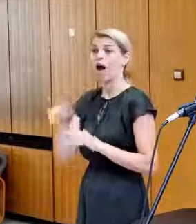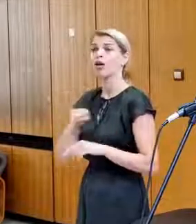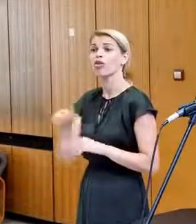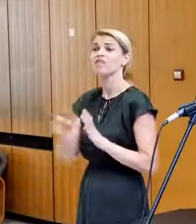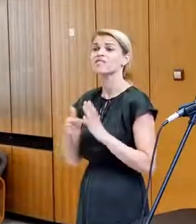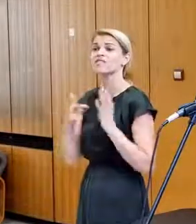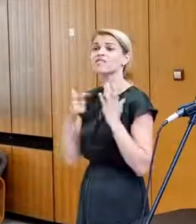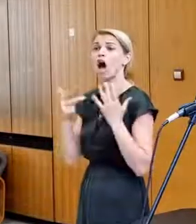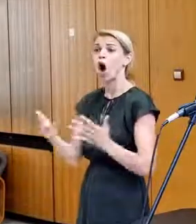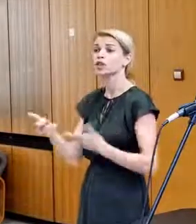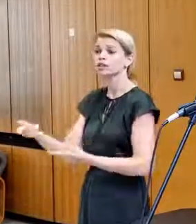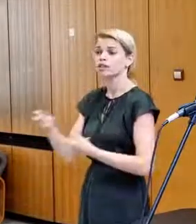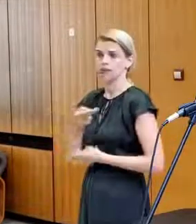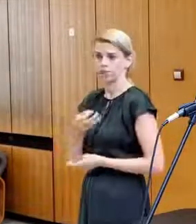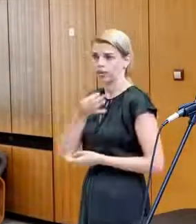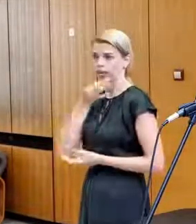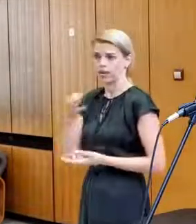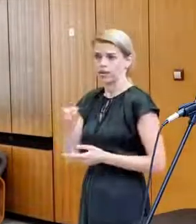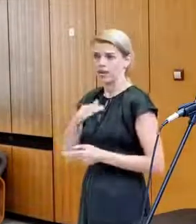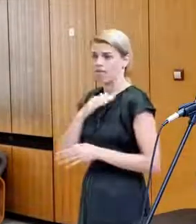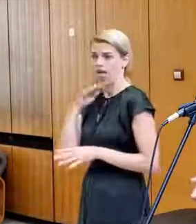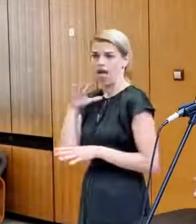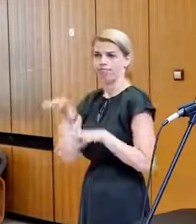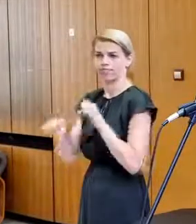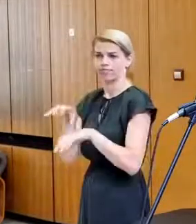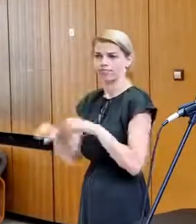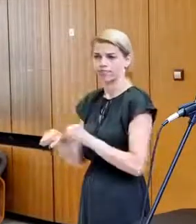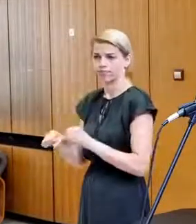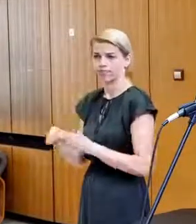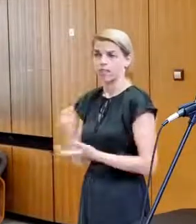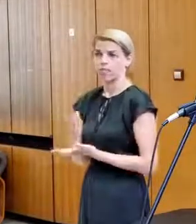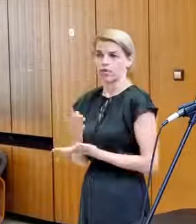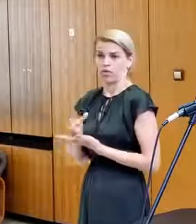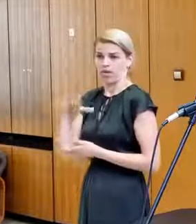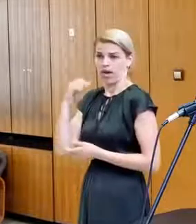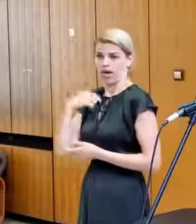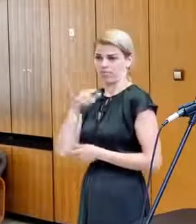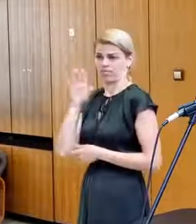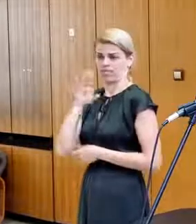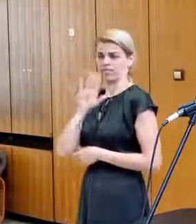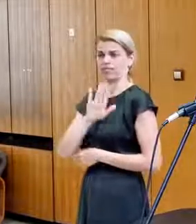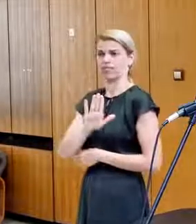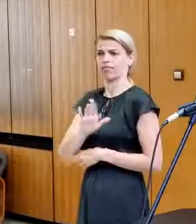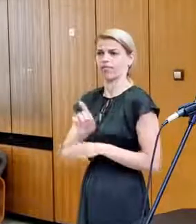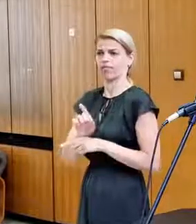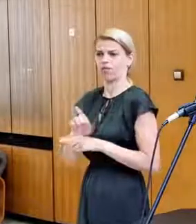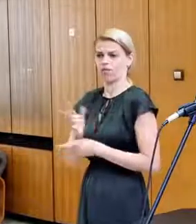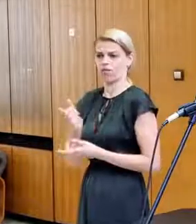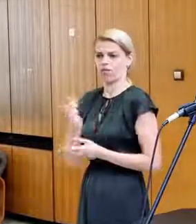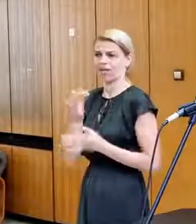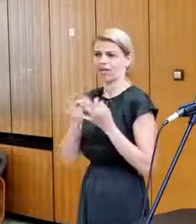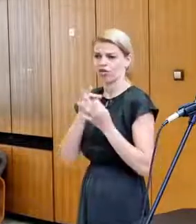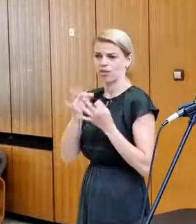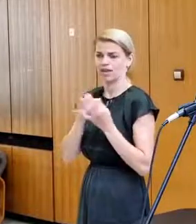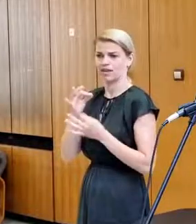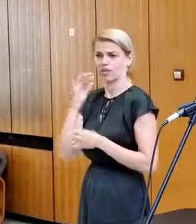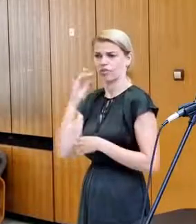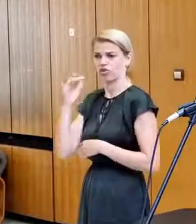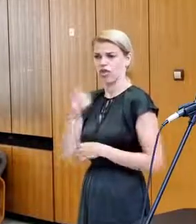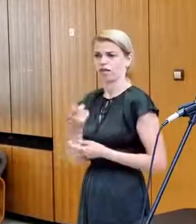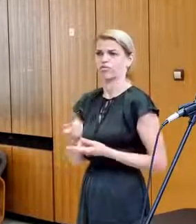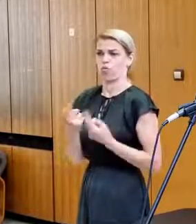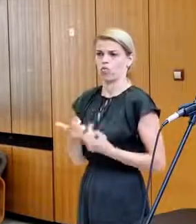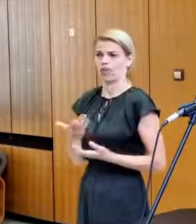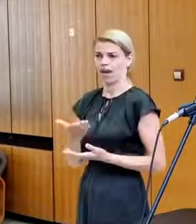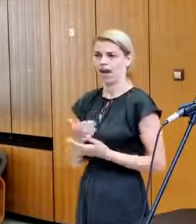predpokladám. Čiže príde mi to celé reálne. Nechápem, ako k tomuto prišli, k takýmto myšlienkám a už vôbec neviem,